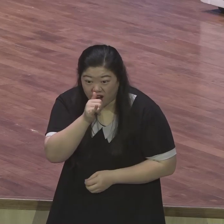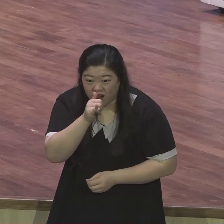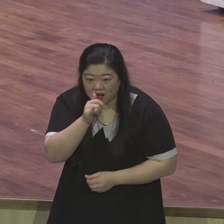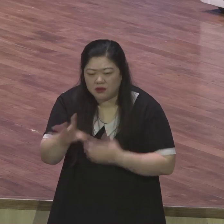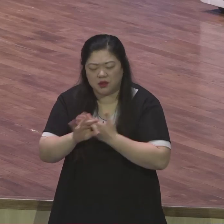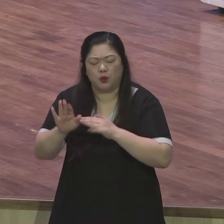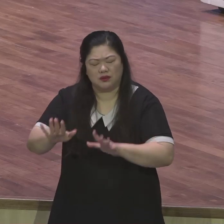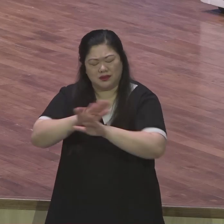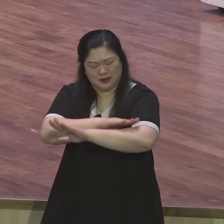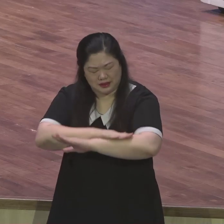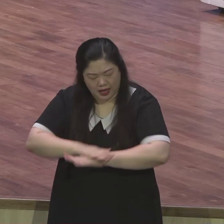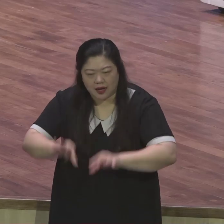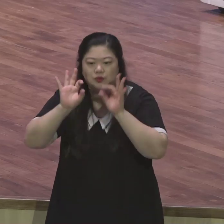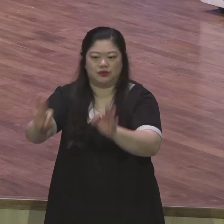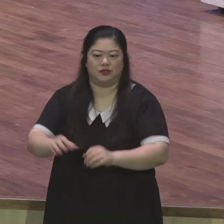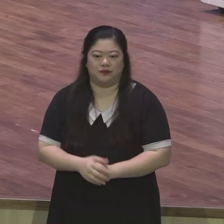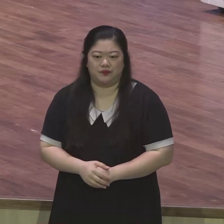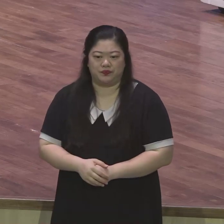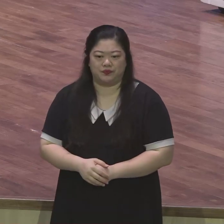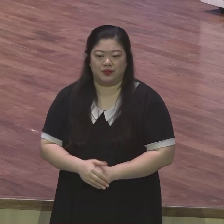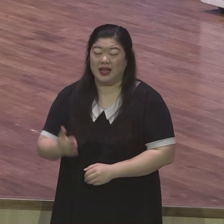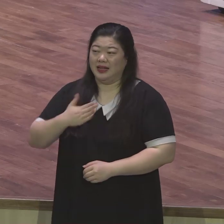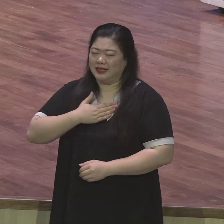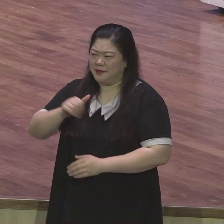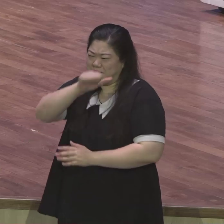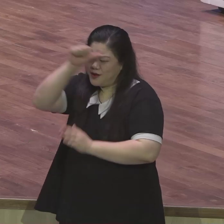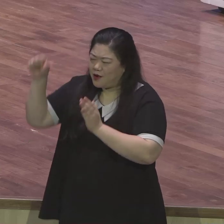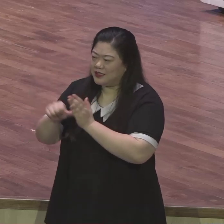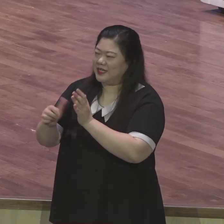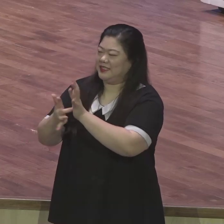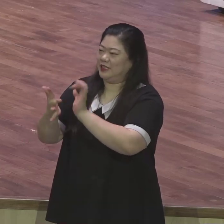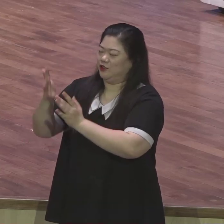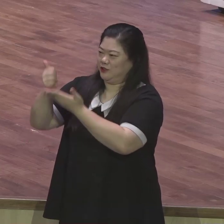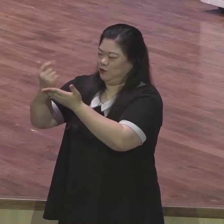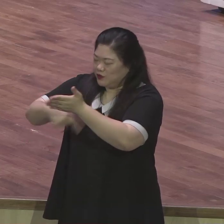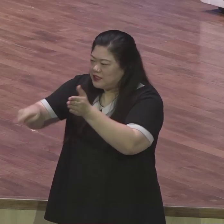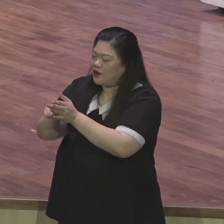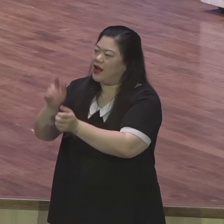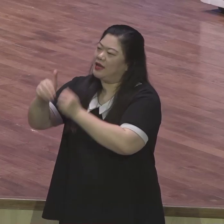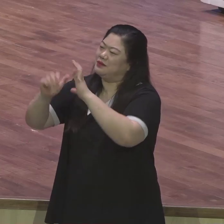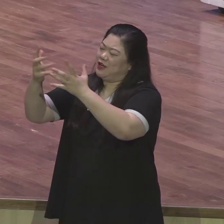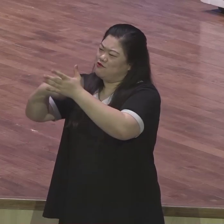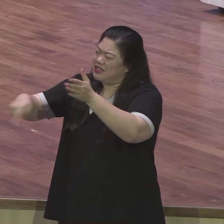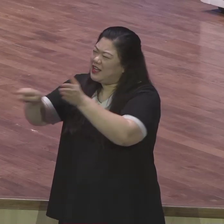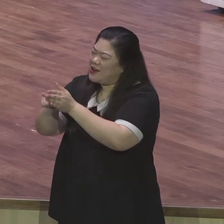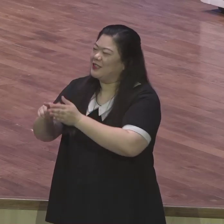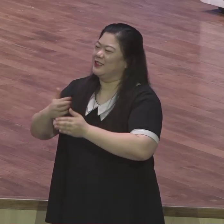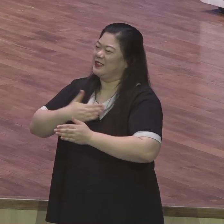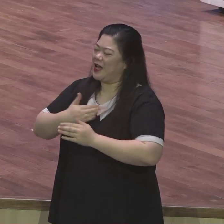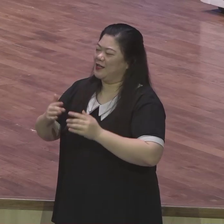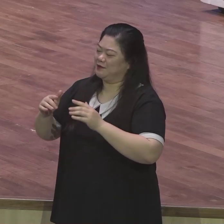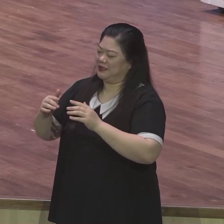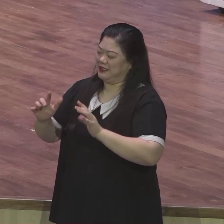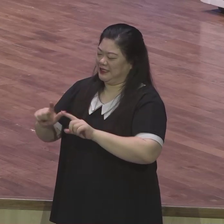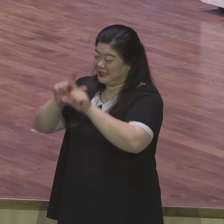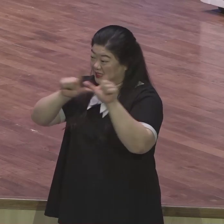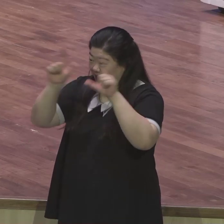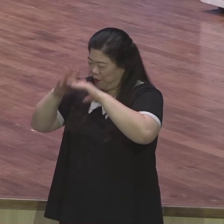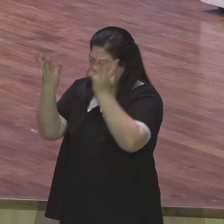남은 인생 복음 후에 살겠다고 결단하고 예원교에서 진앙생활을 하는데 계속해서 문제가 와요 계속 어려움이 와요